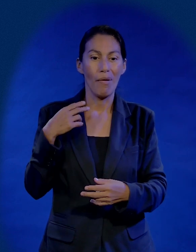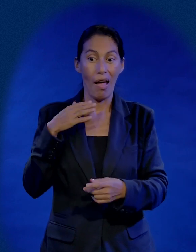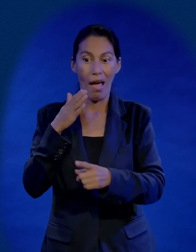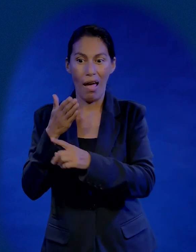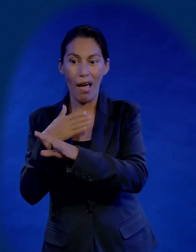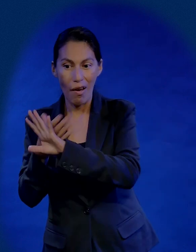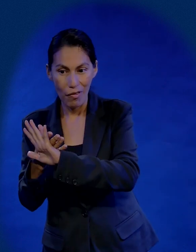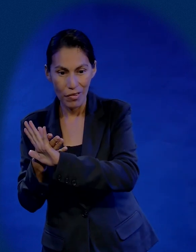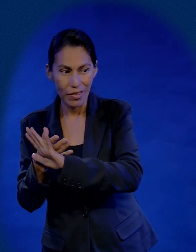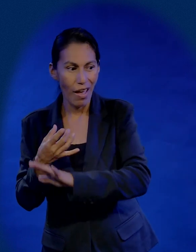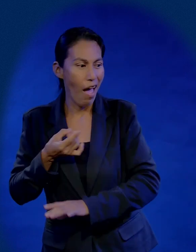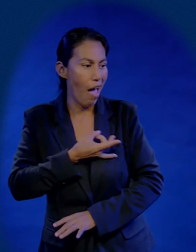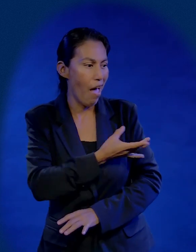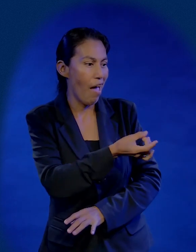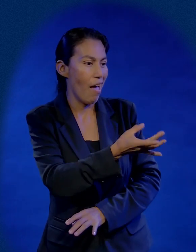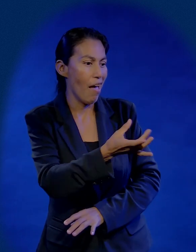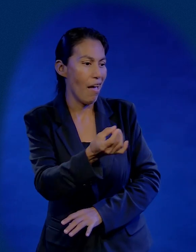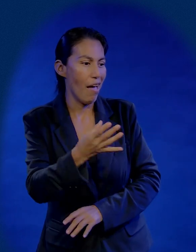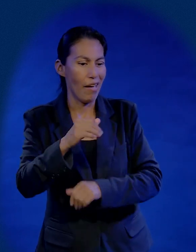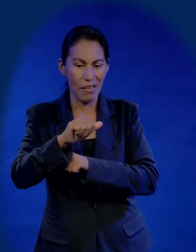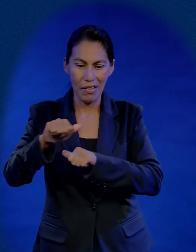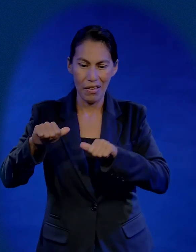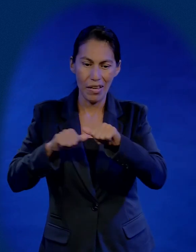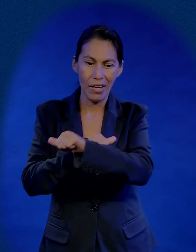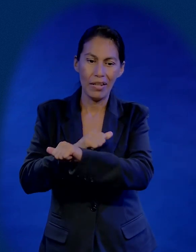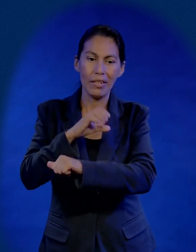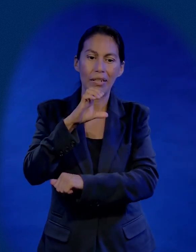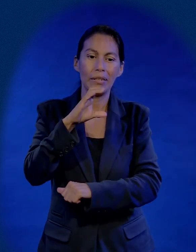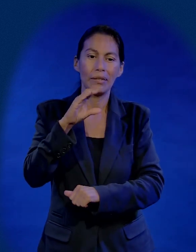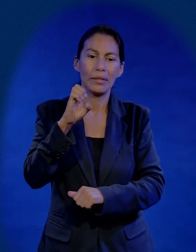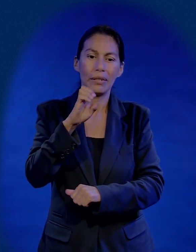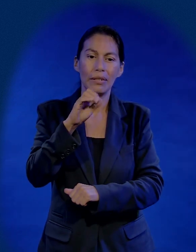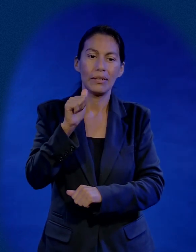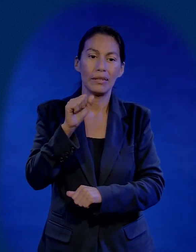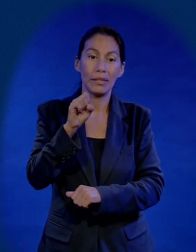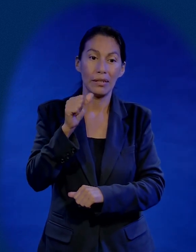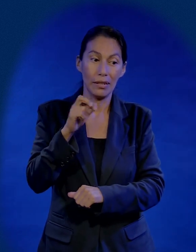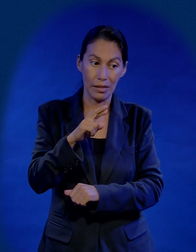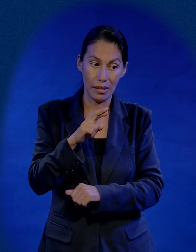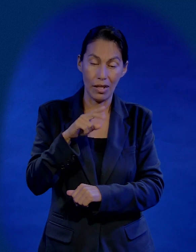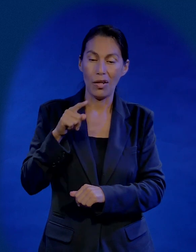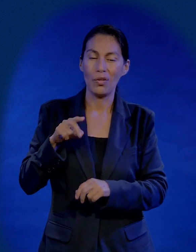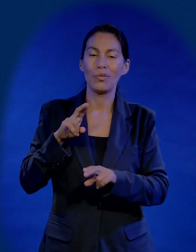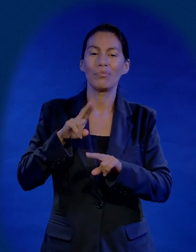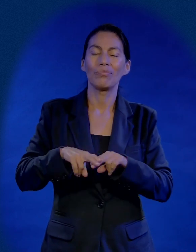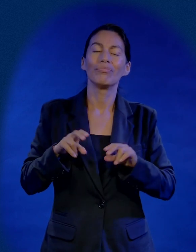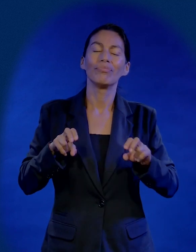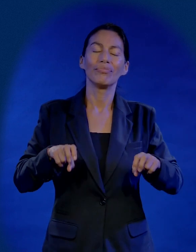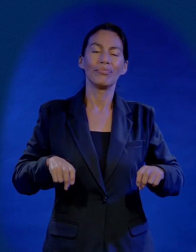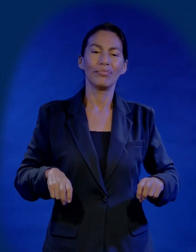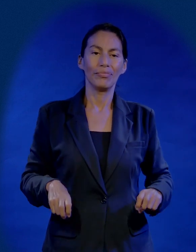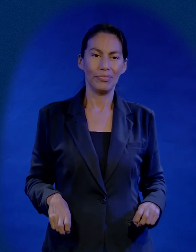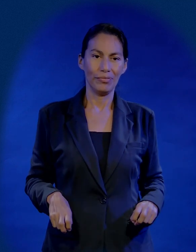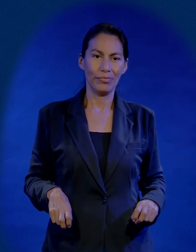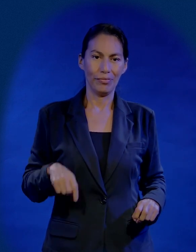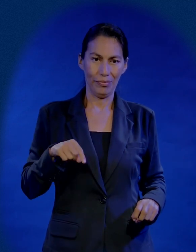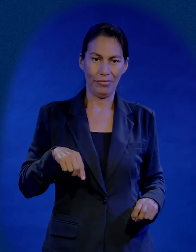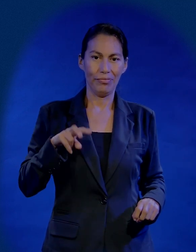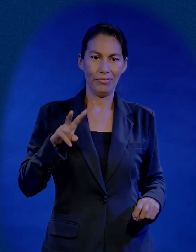venga a atacar venceremos y ahora tú serás en lugar de César, el rey del mundo y cuando estés ahí sentado donde realmente debes de estar